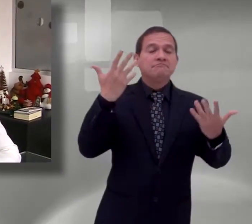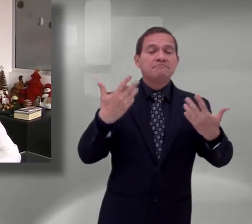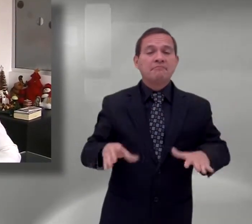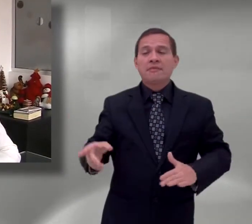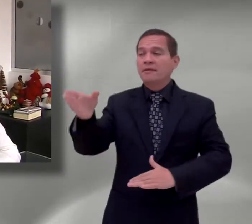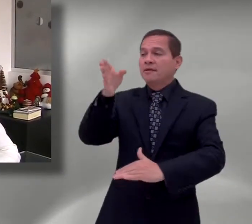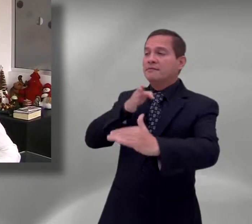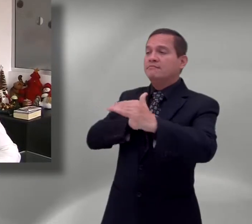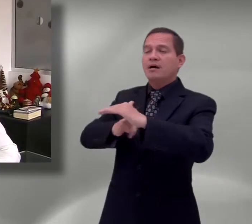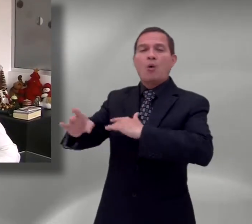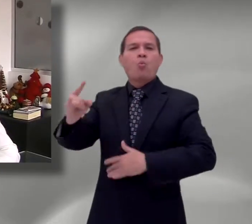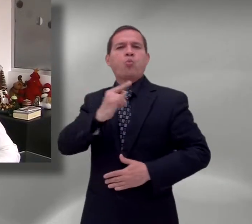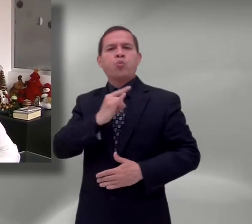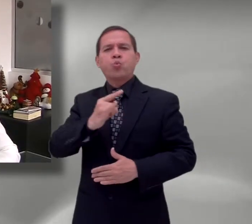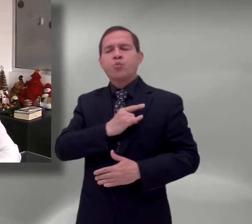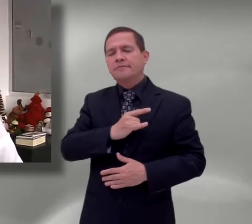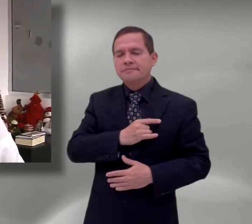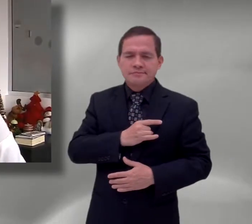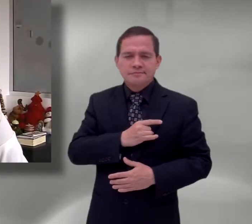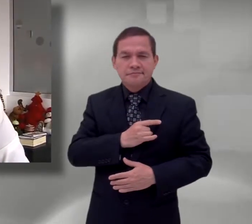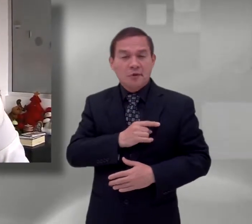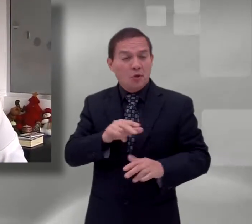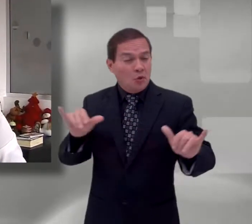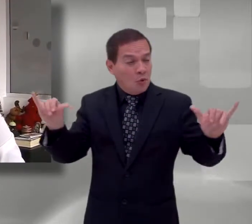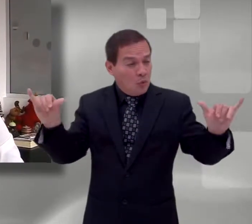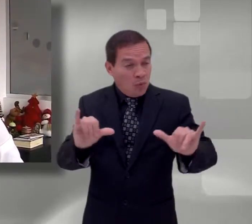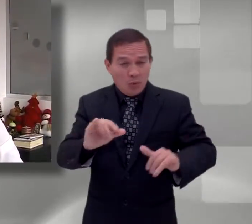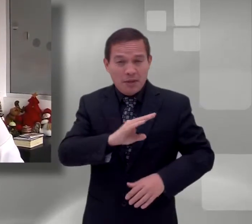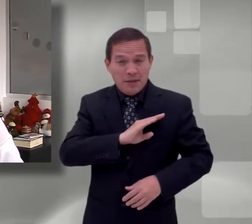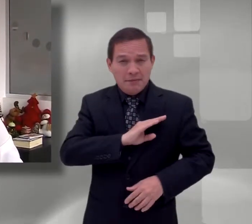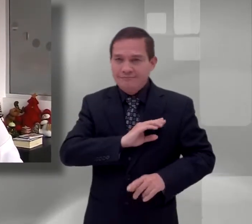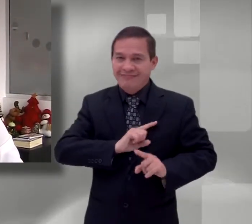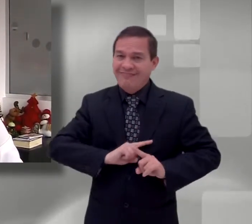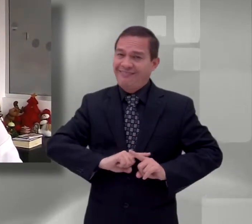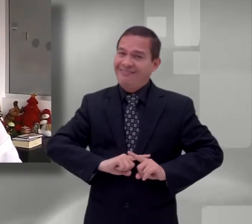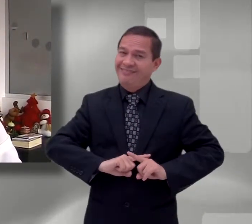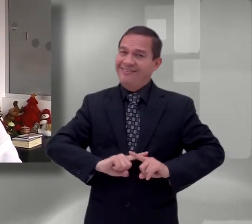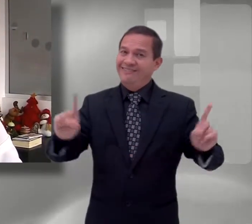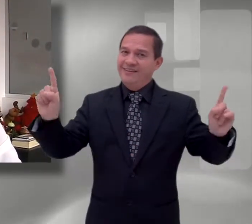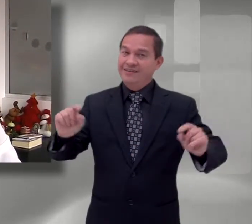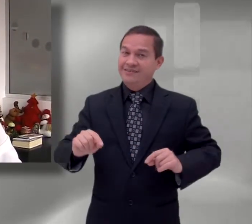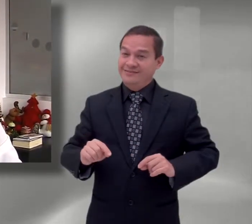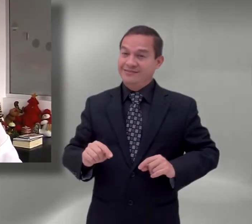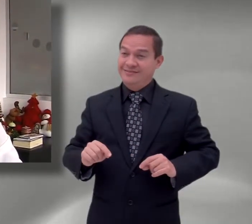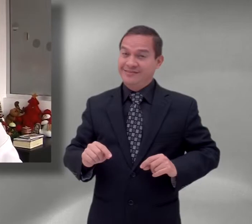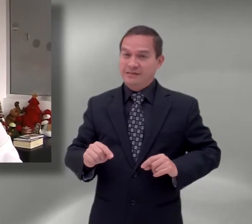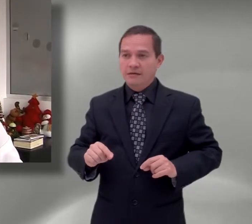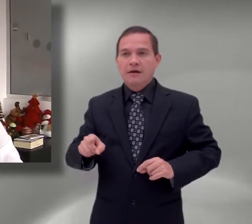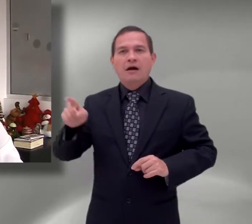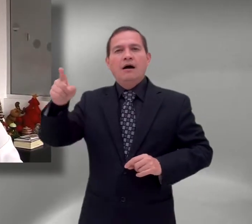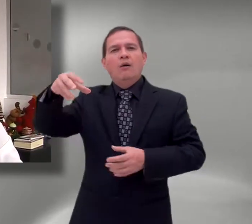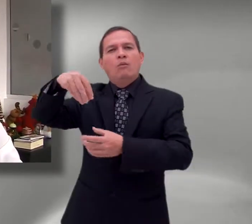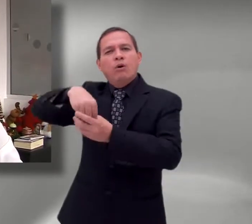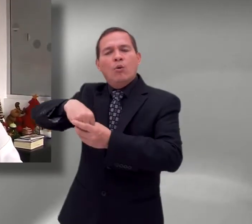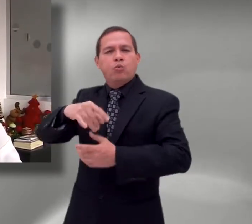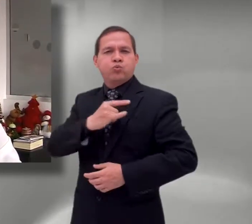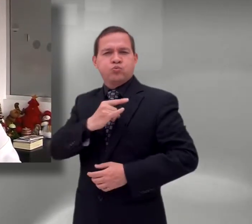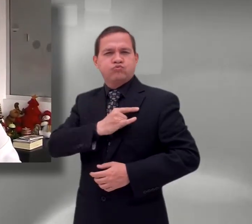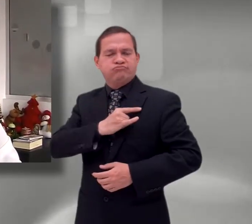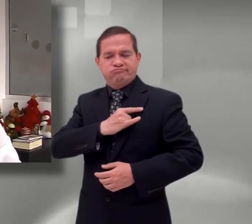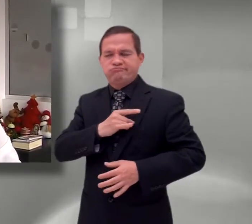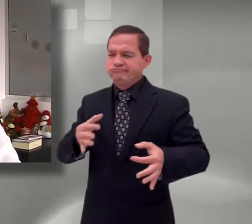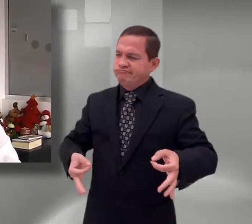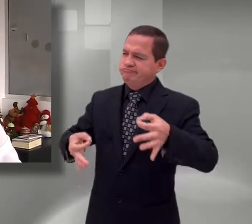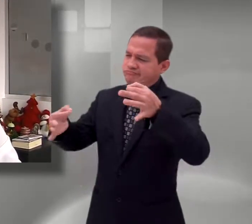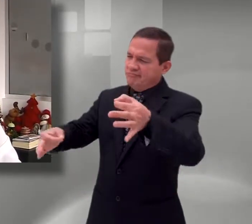lenguaje de alta exigencia. Por ejemplo, las lecturas asignadas por lo general son especializadas